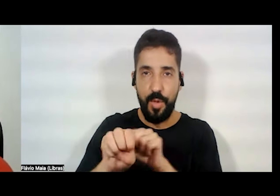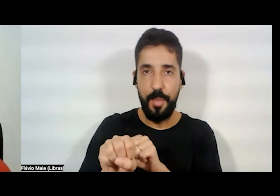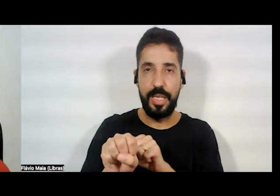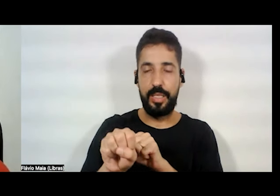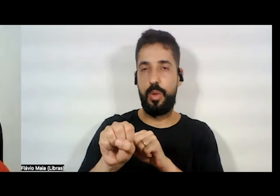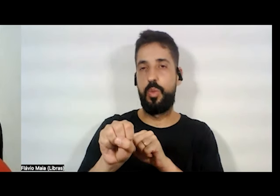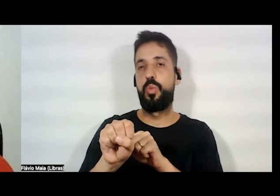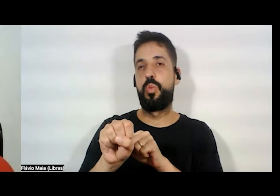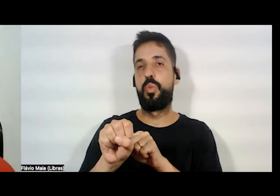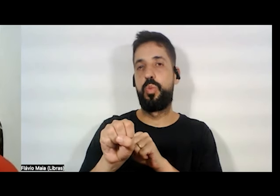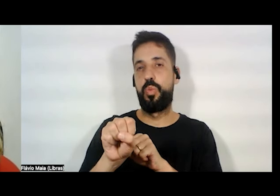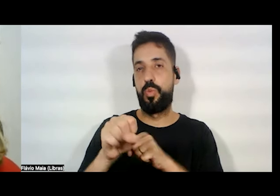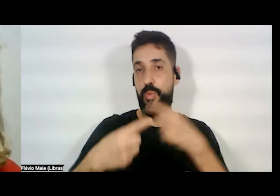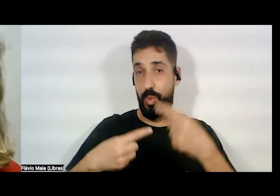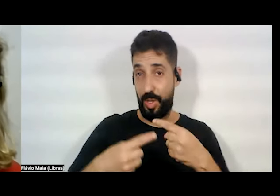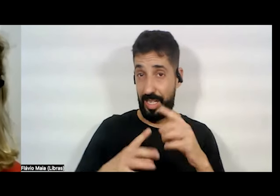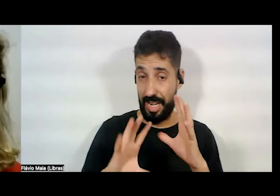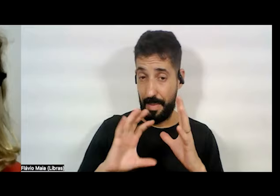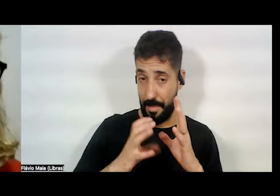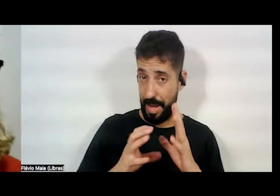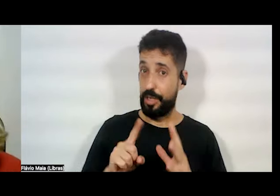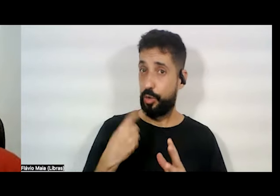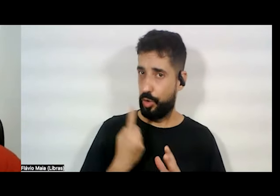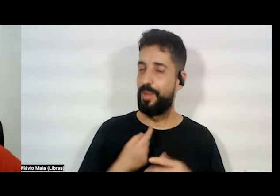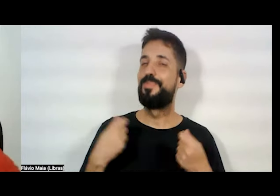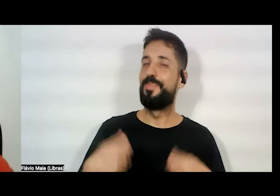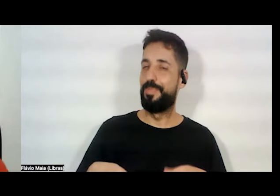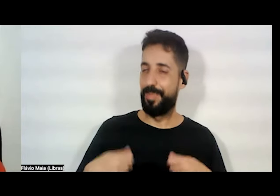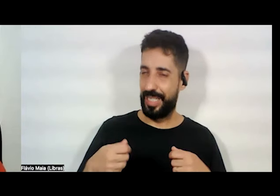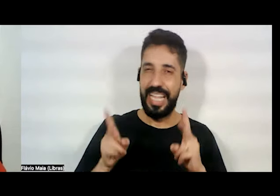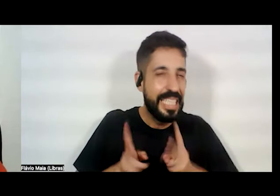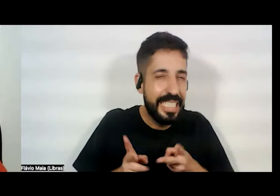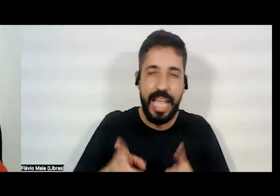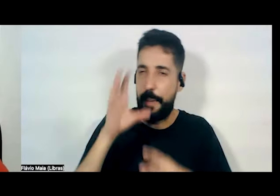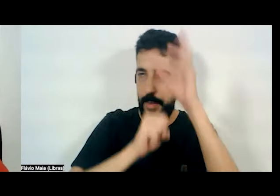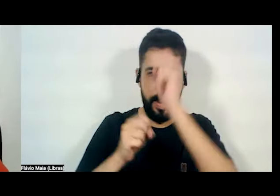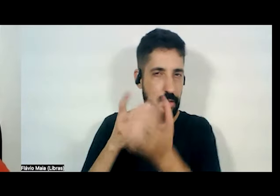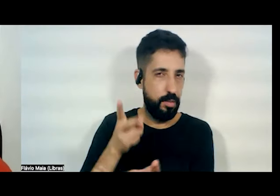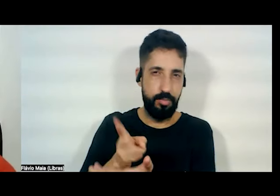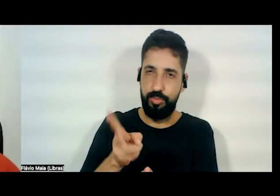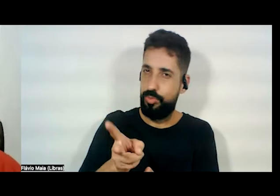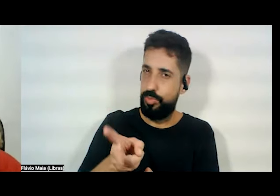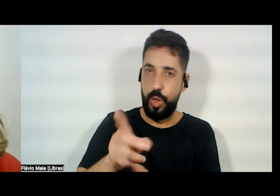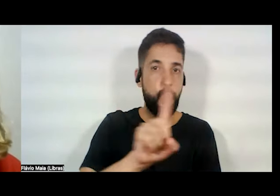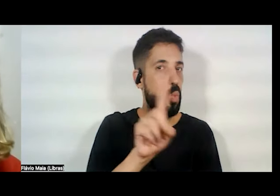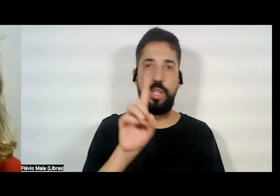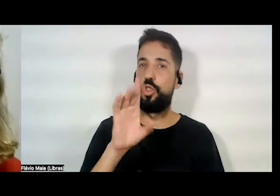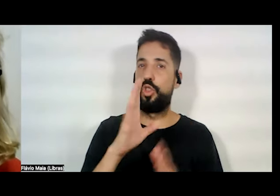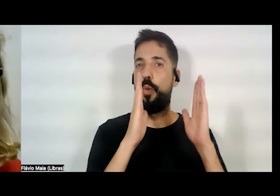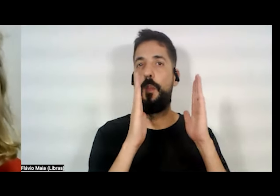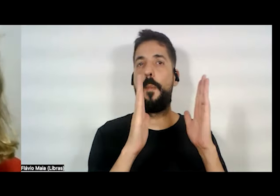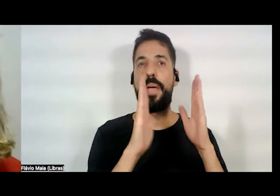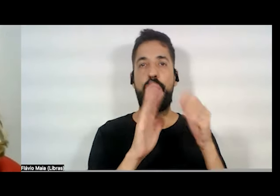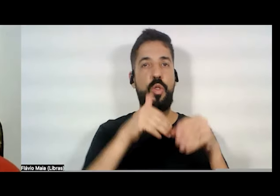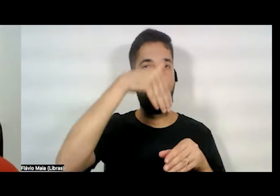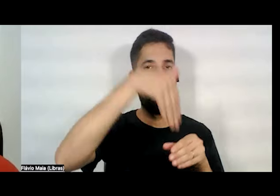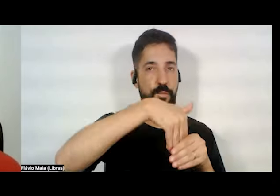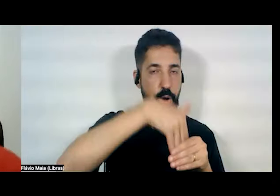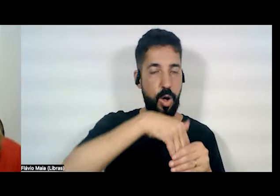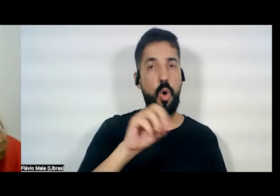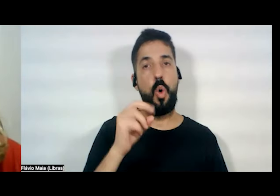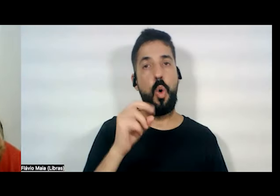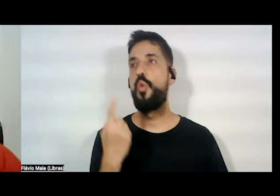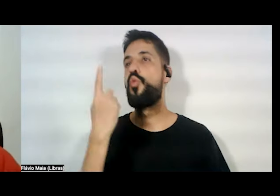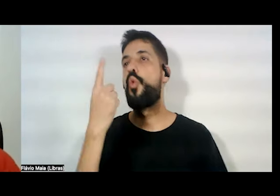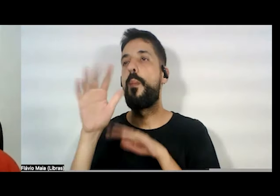como o nosso, tem que ser permanente. Não é nem só para o período eleitoral, nem só para um movimento ou para outro,